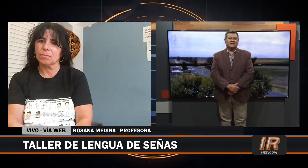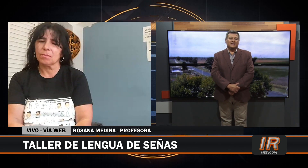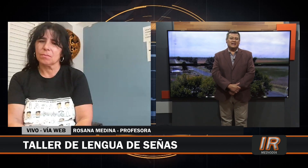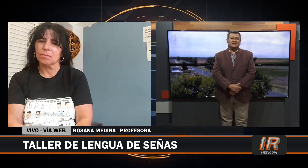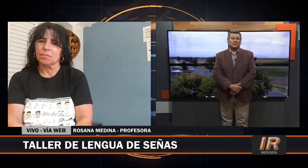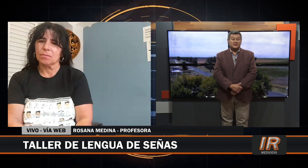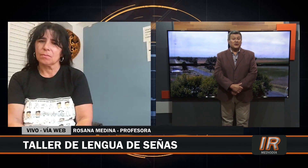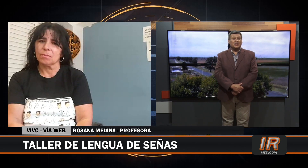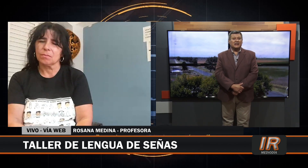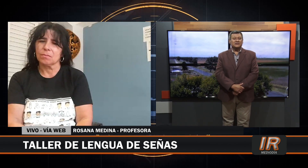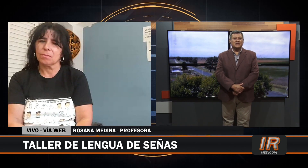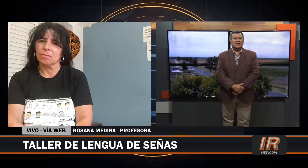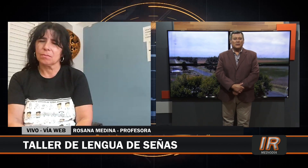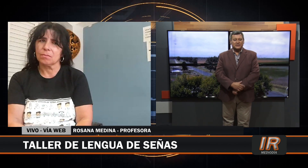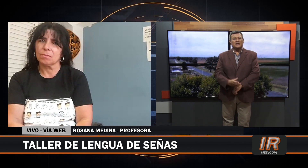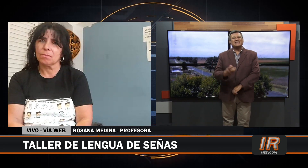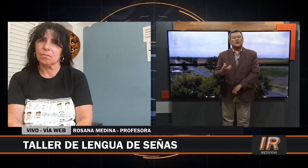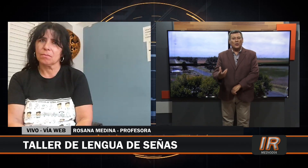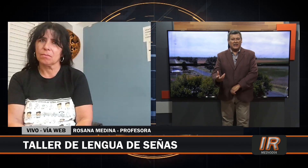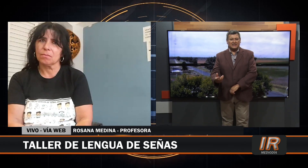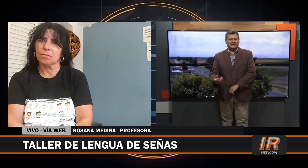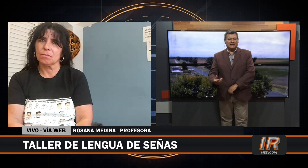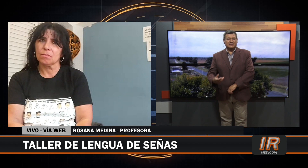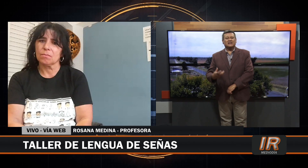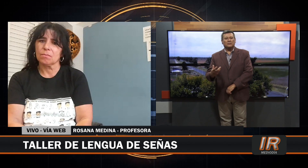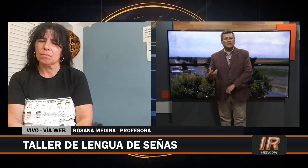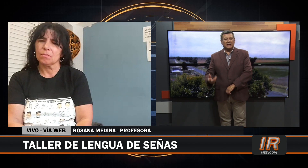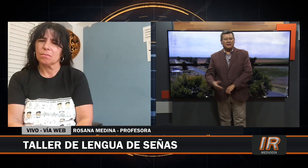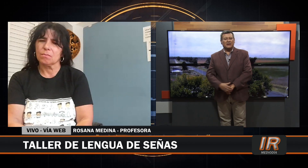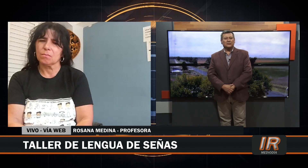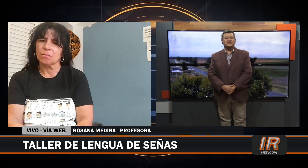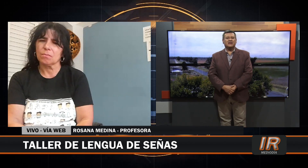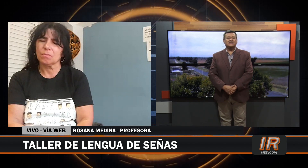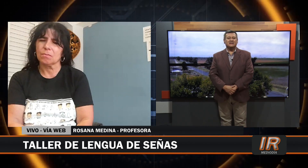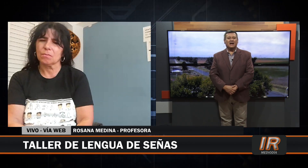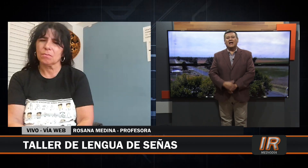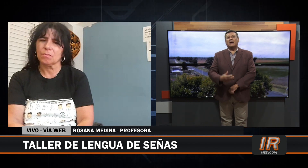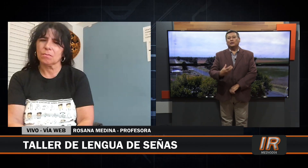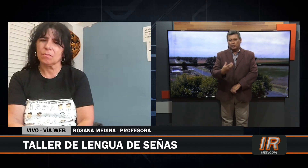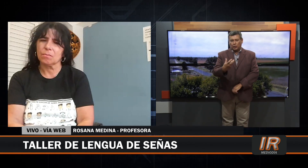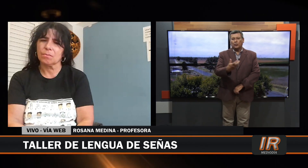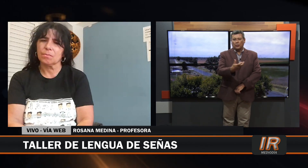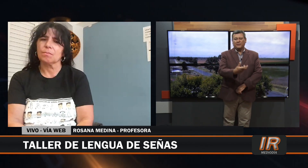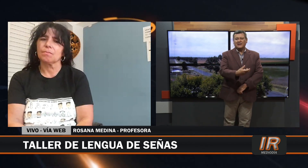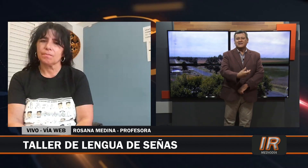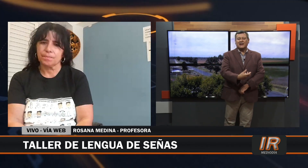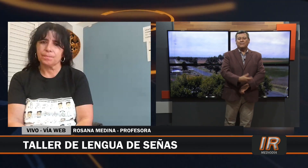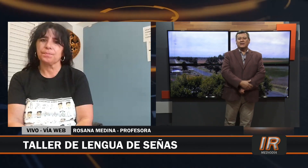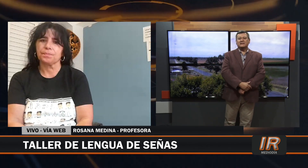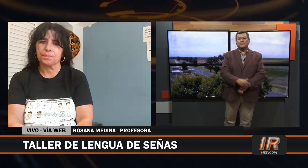la situación en relación a la educación, las escuelas, se está tomando cada vez más conciencia, a futuro uno piensa que se